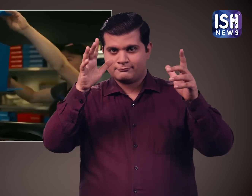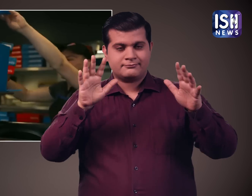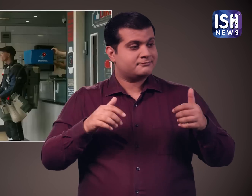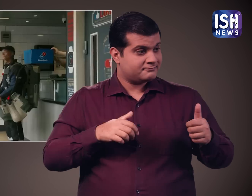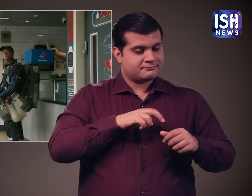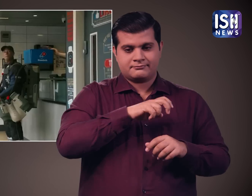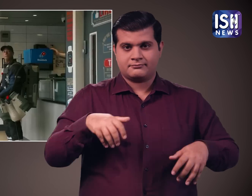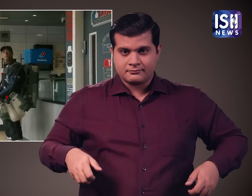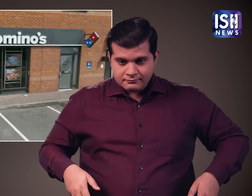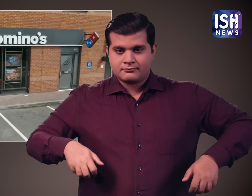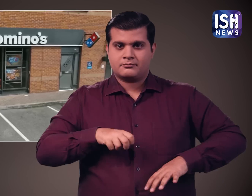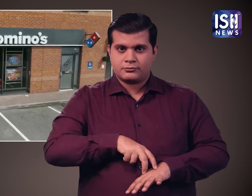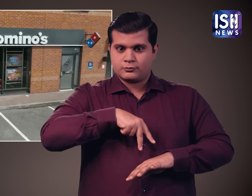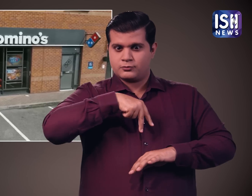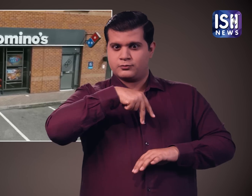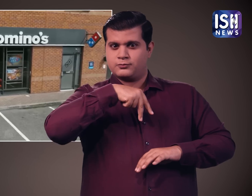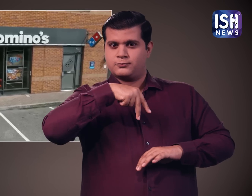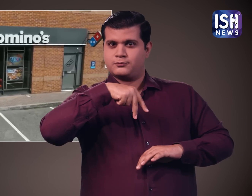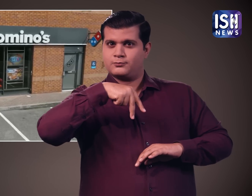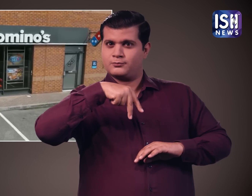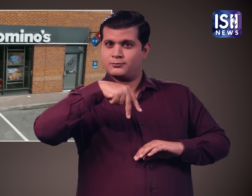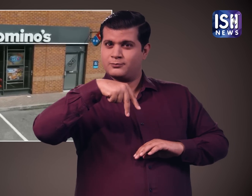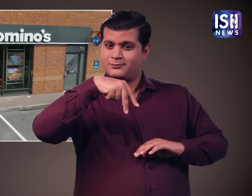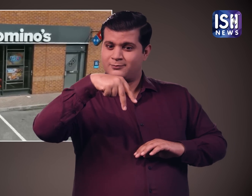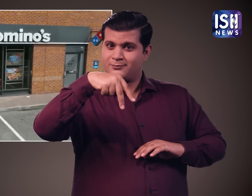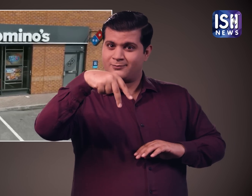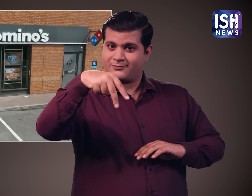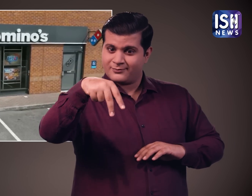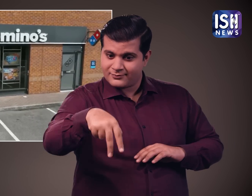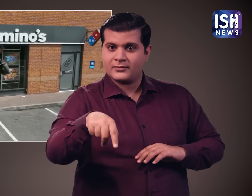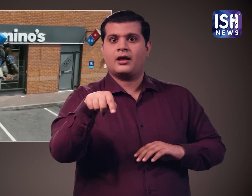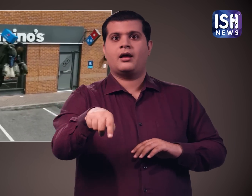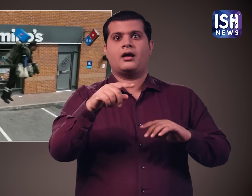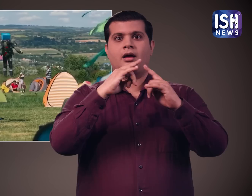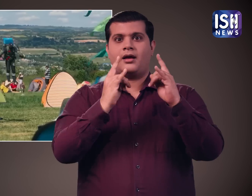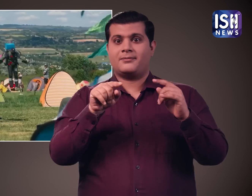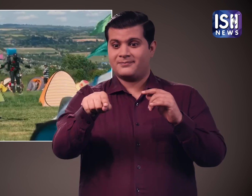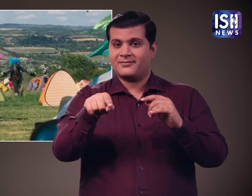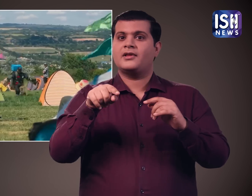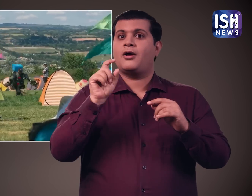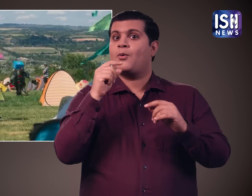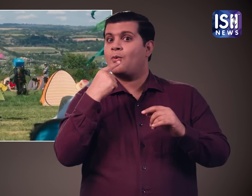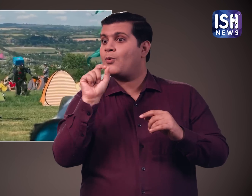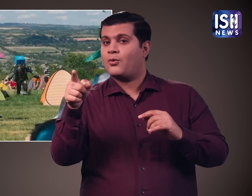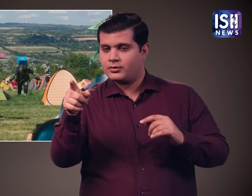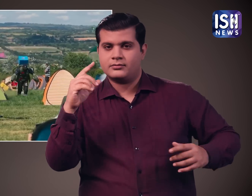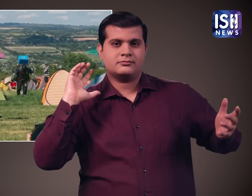है जेट पैक में डेलिवरी एजेन उडान भरता है और ओरडर पहुंचाता है और फिर से उडान भरता है